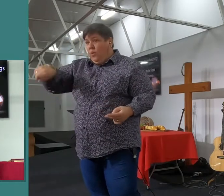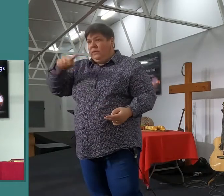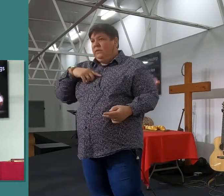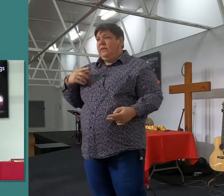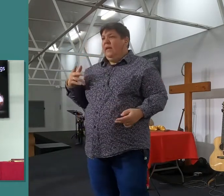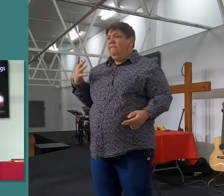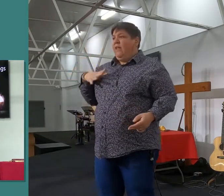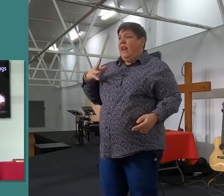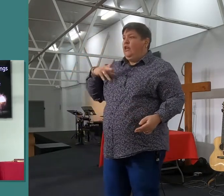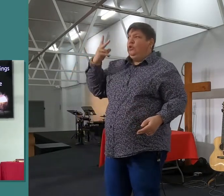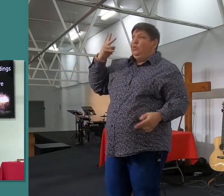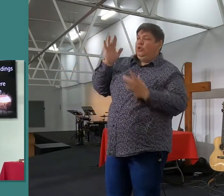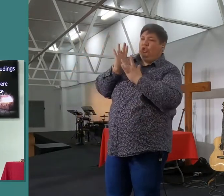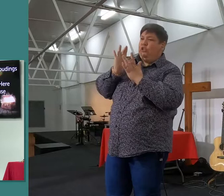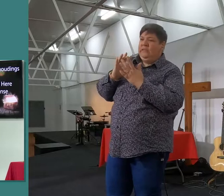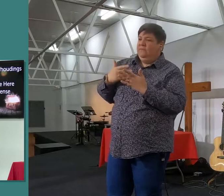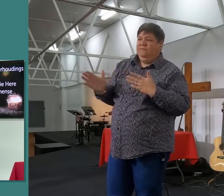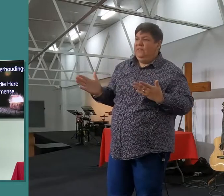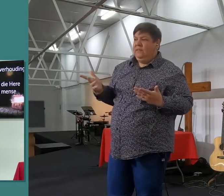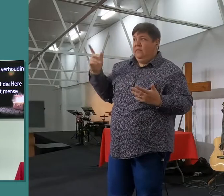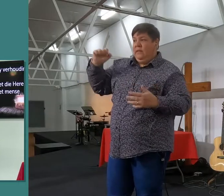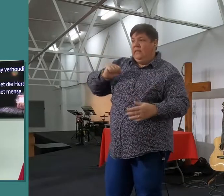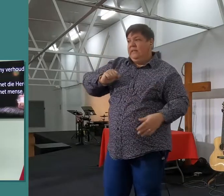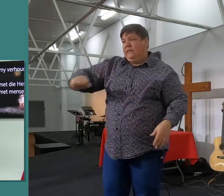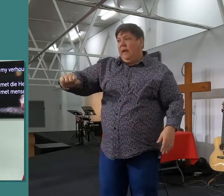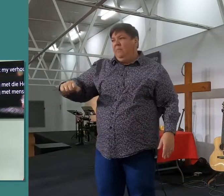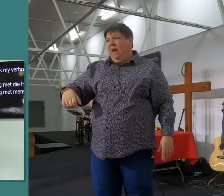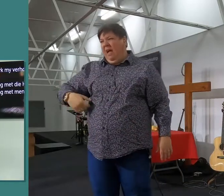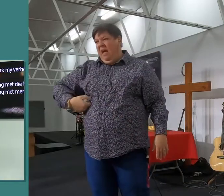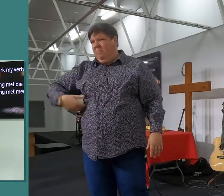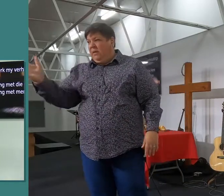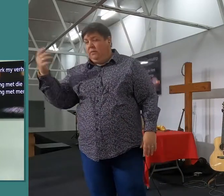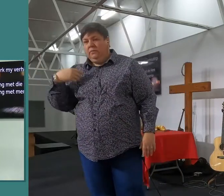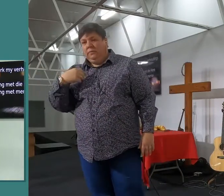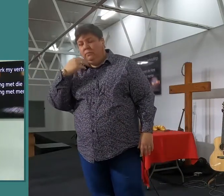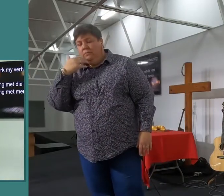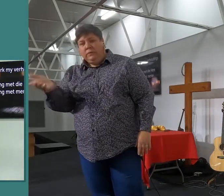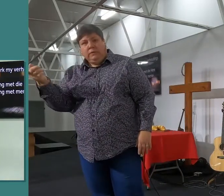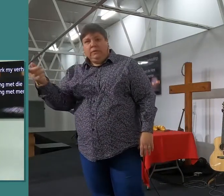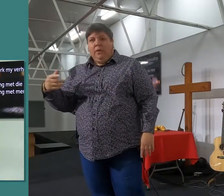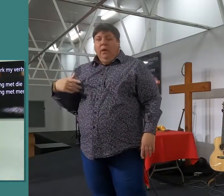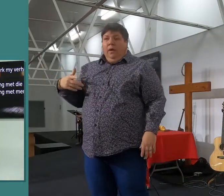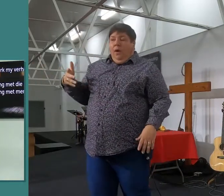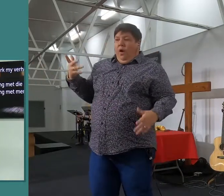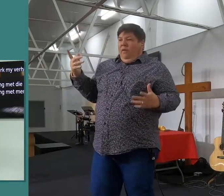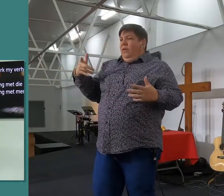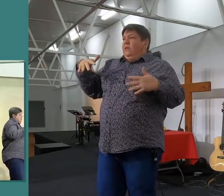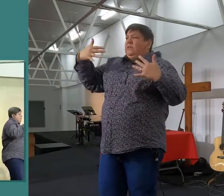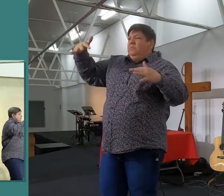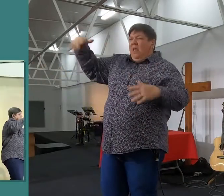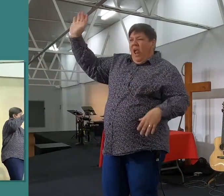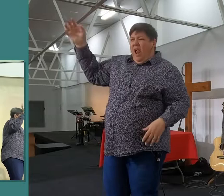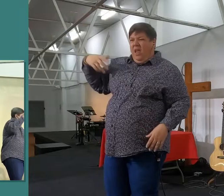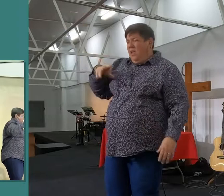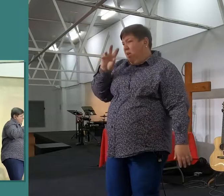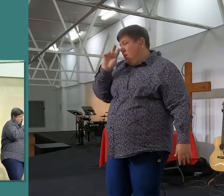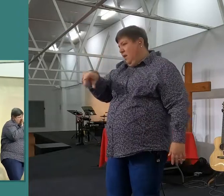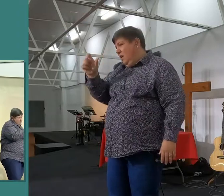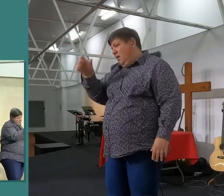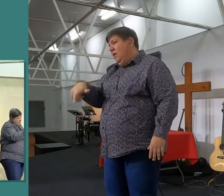wegstam. Wat vir mense sê, gaan blaas dopies, gaan speel met jou karreties op die highway. Is so, nie. Dit is net die deel van my en